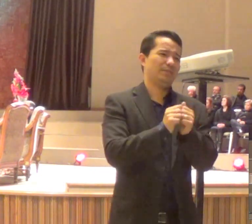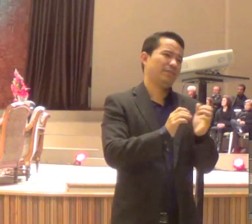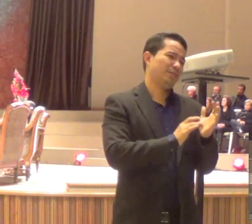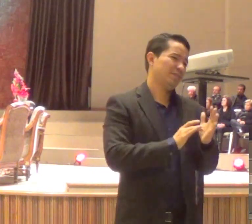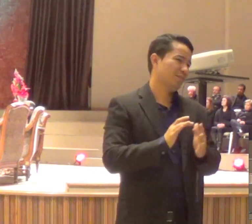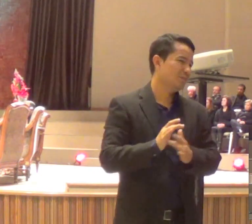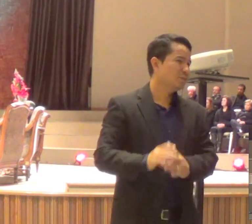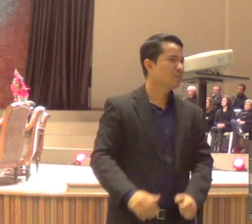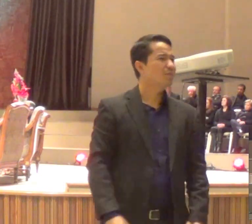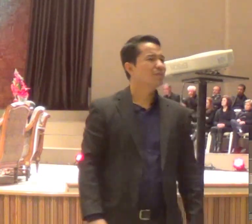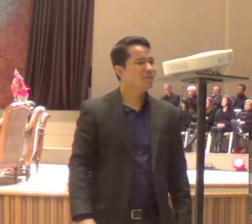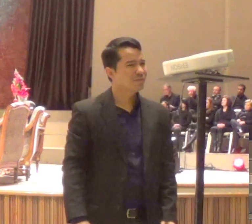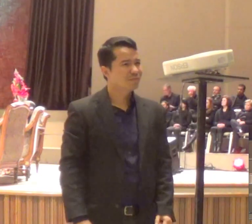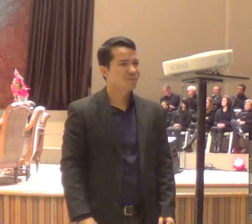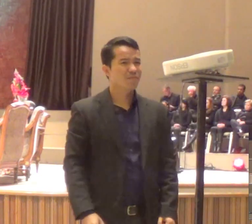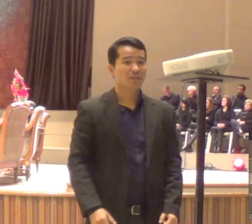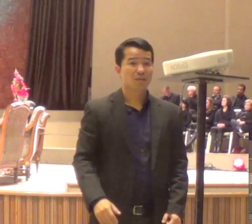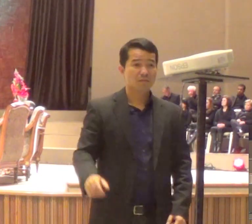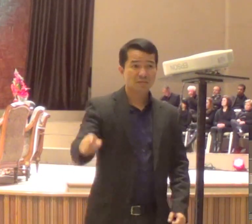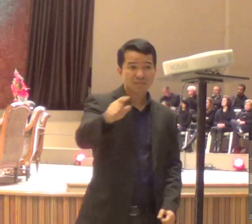mas eu não vou ficar, nesse lugar,